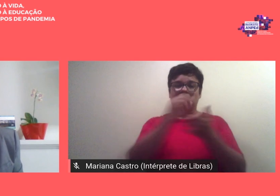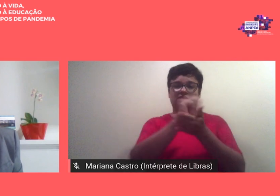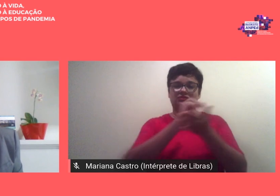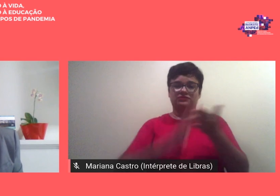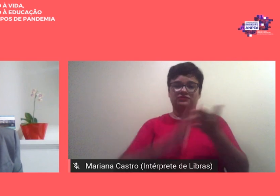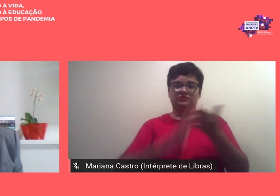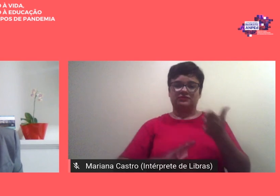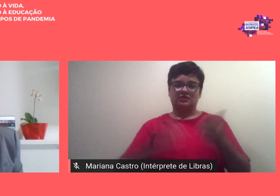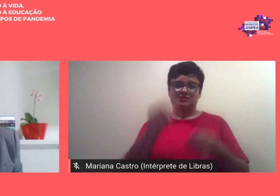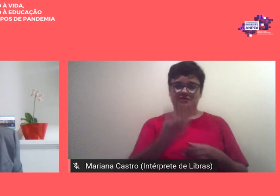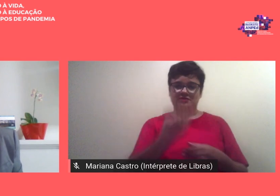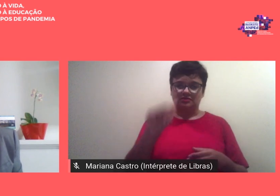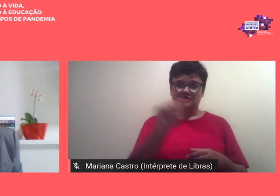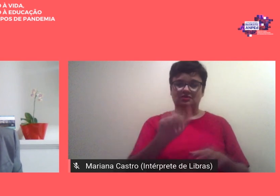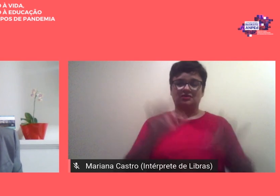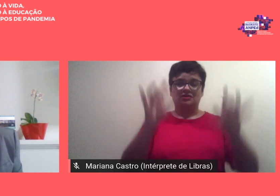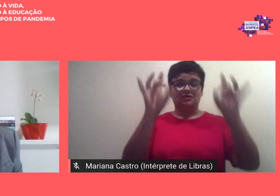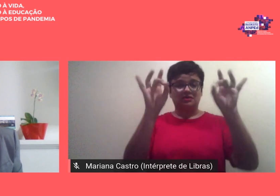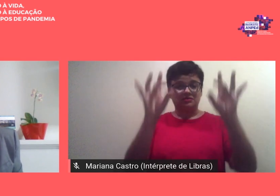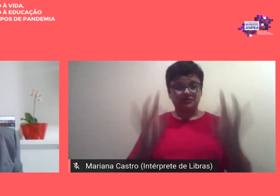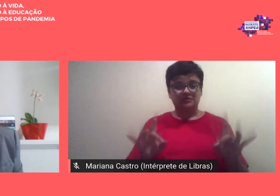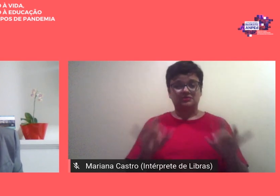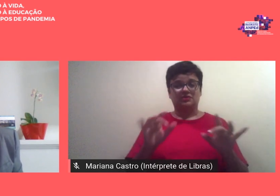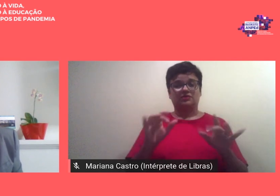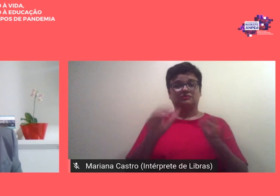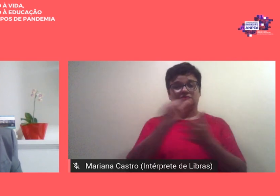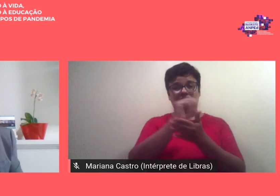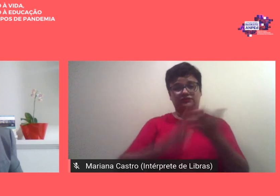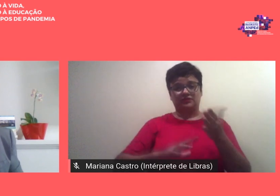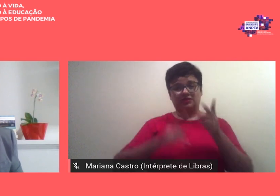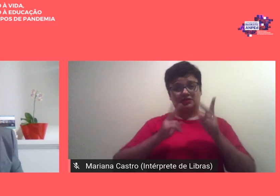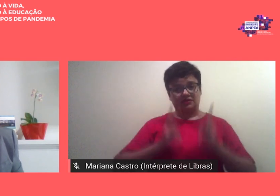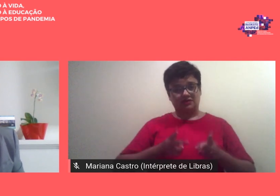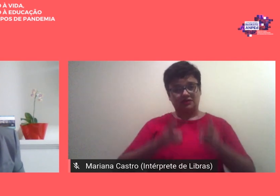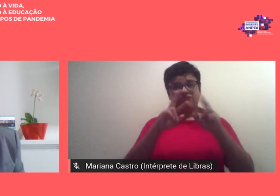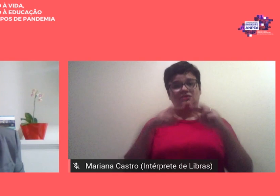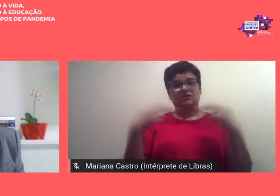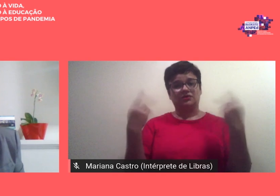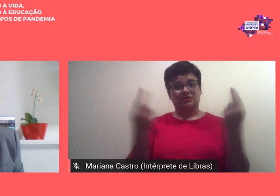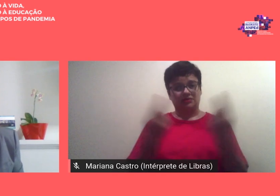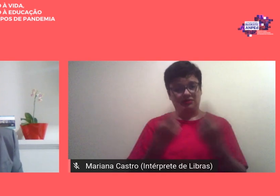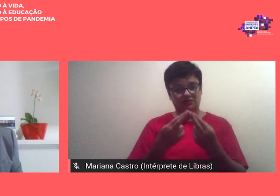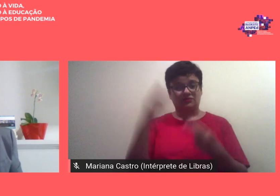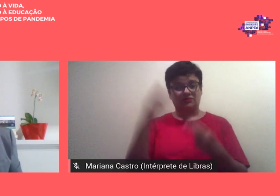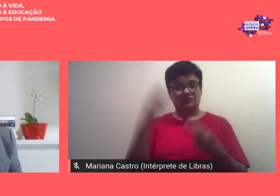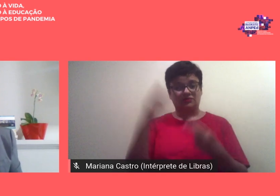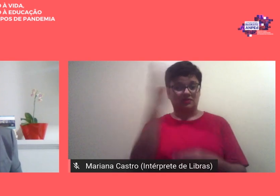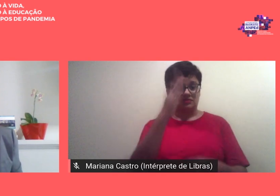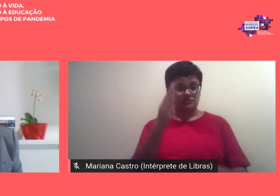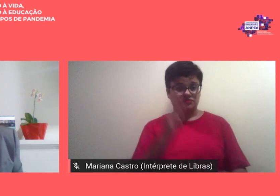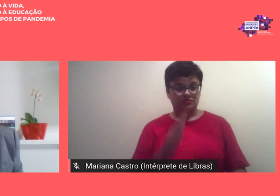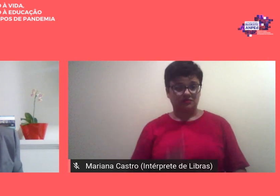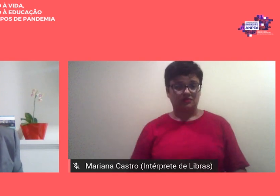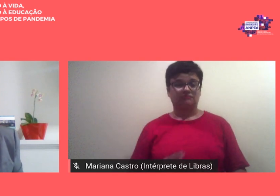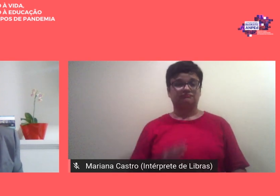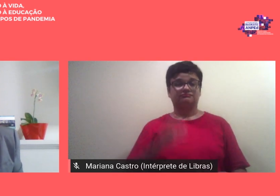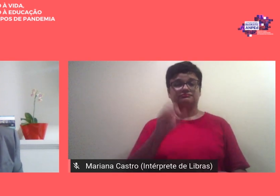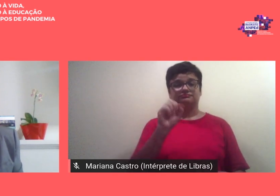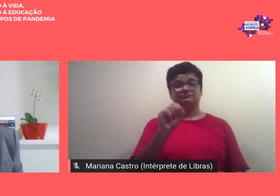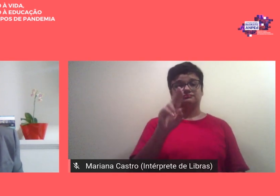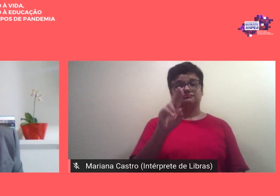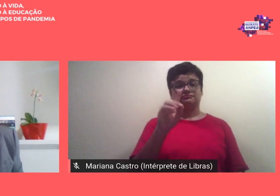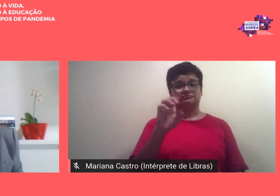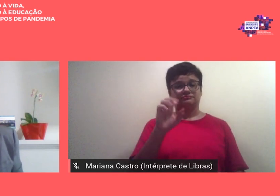em especial com as atividades que seguem a reunião nacional e a sudeste de 2020